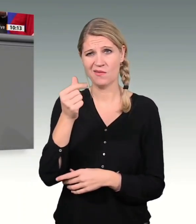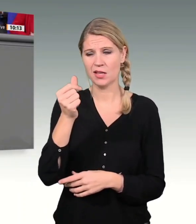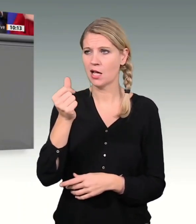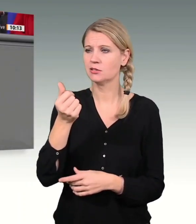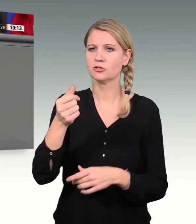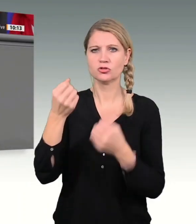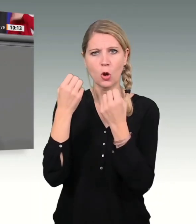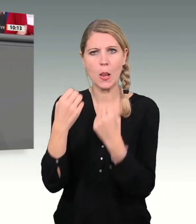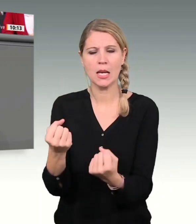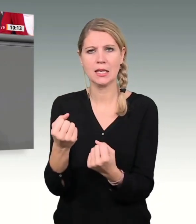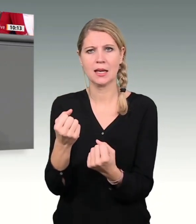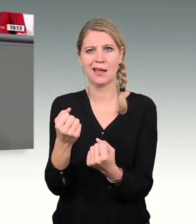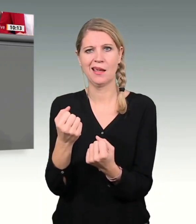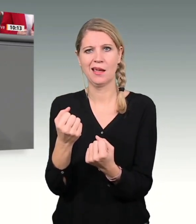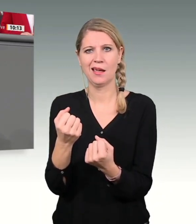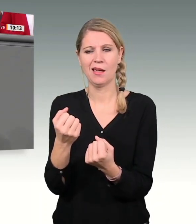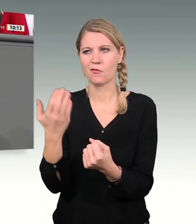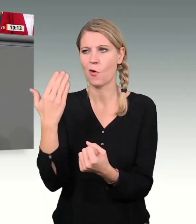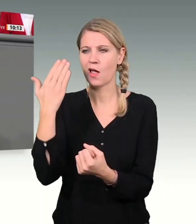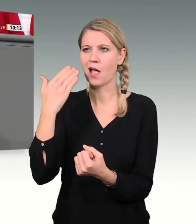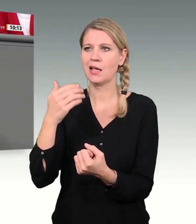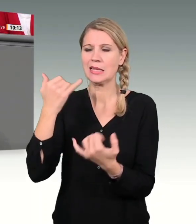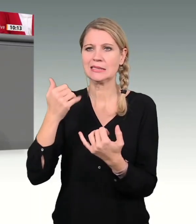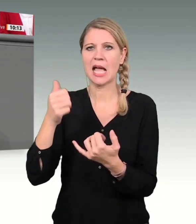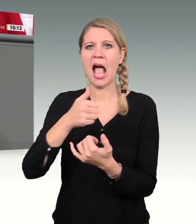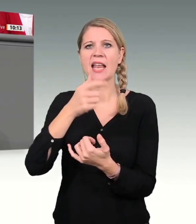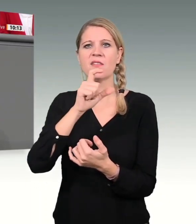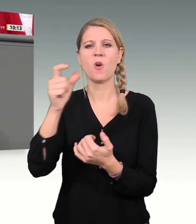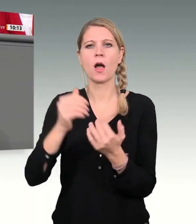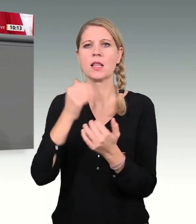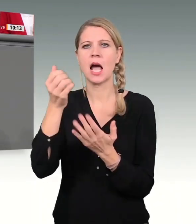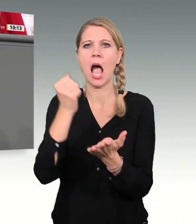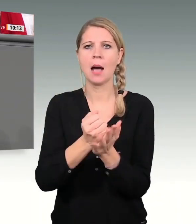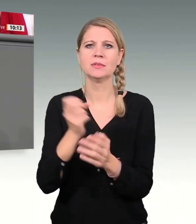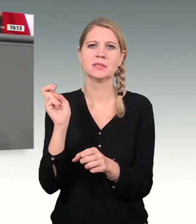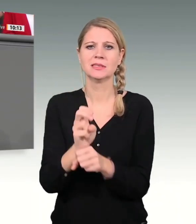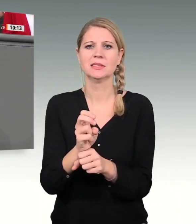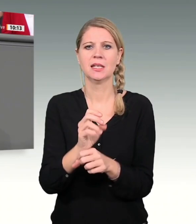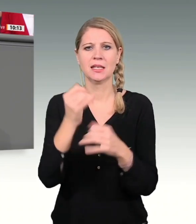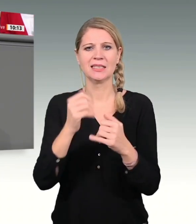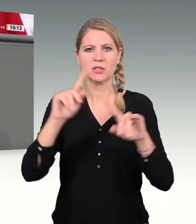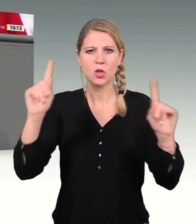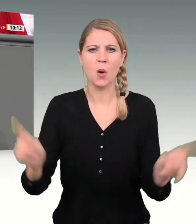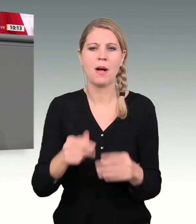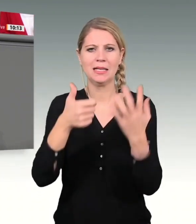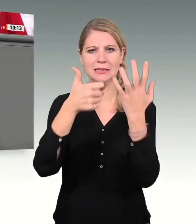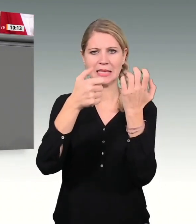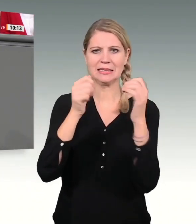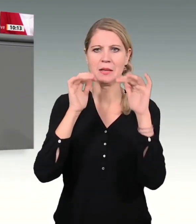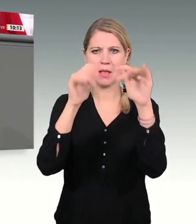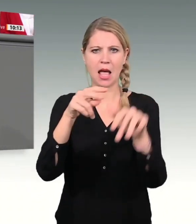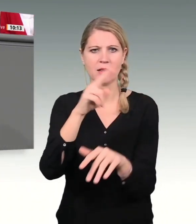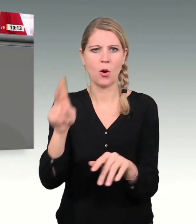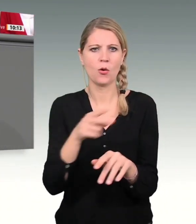nach Amtsantritt gehalten hat. Nochmals 60 Milliarden Euro für die Finanzierung nebulöser Projekte